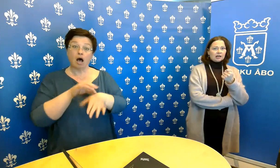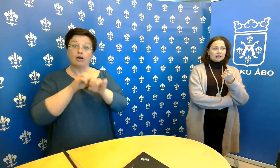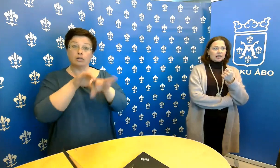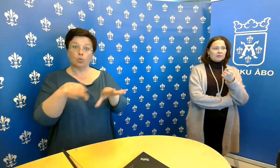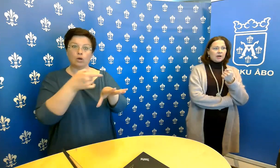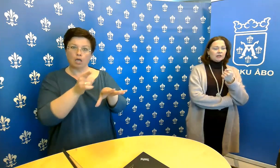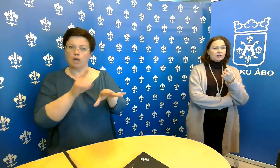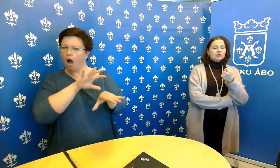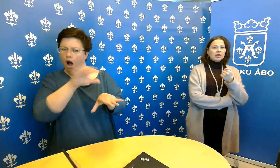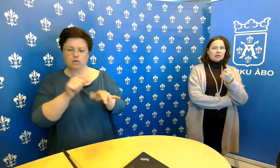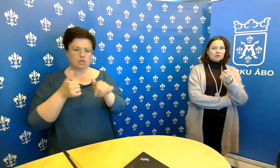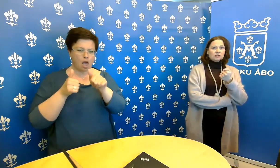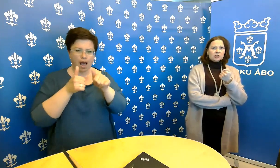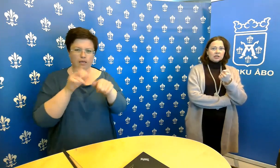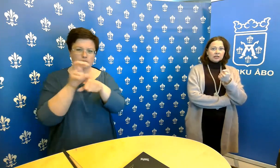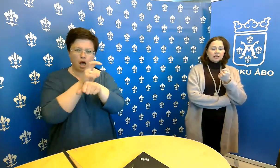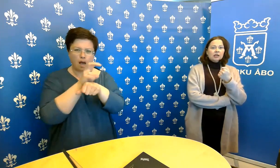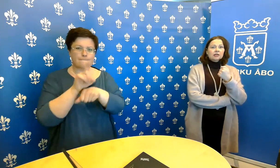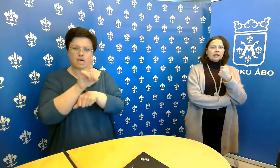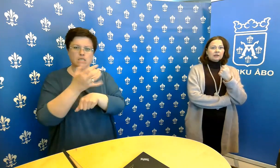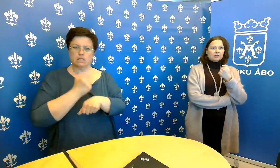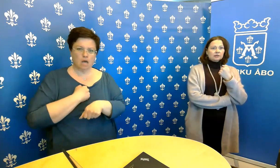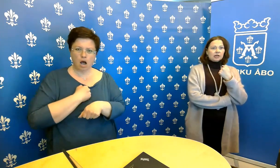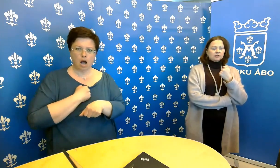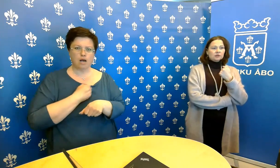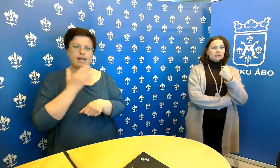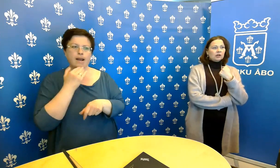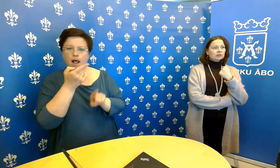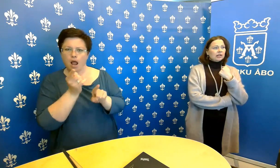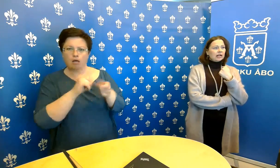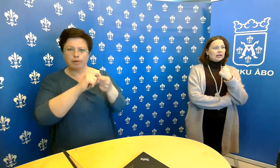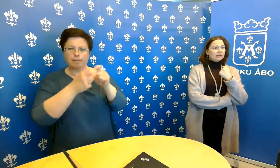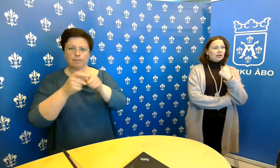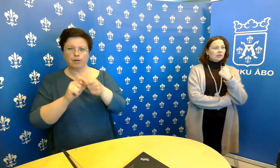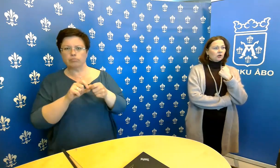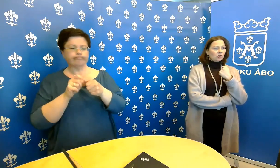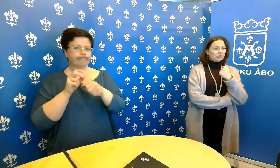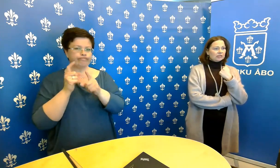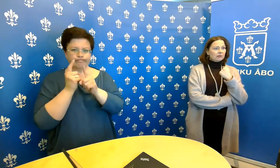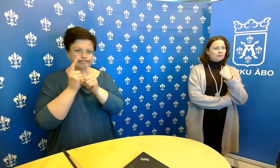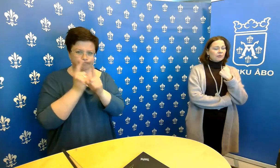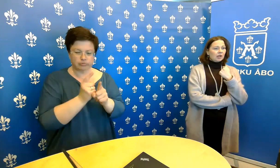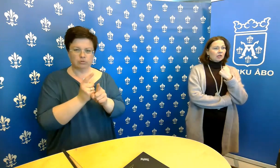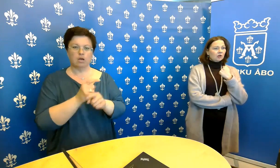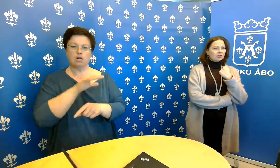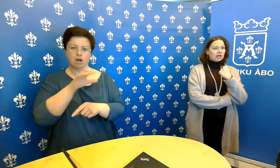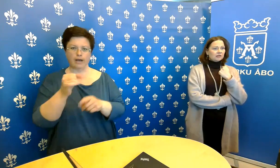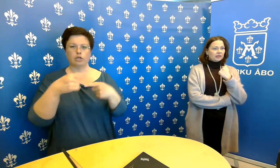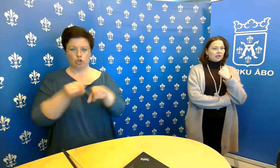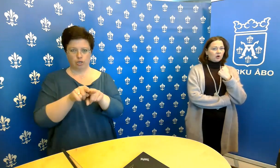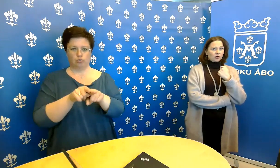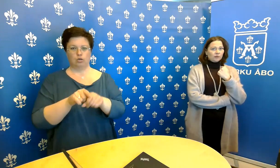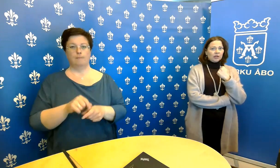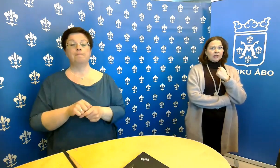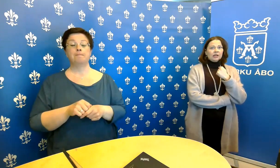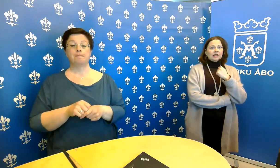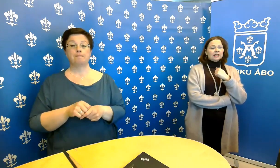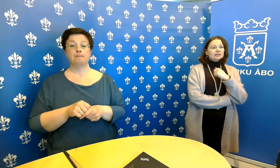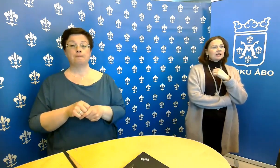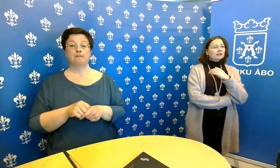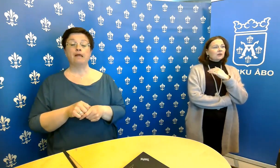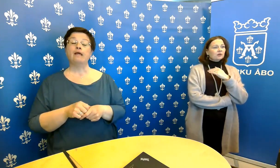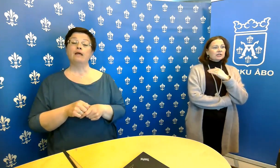tehdään karanteenipäätöksiä jatkossakin tartuntatautilääkärin toimesta, jos tarvetta on.